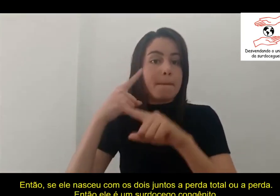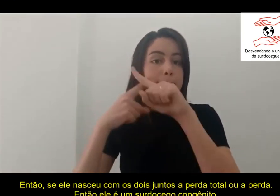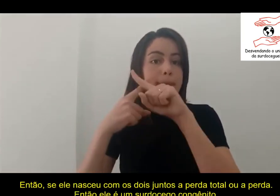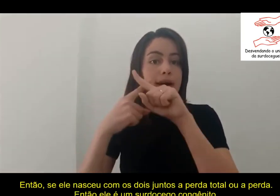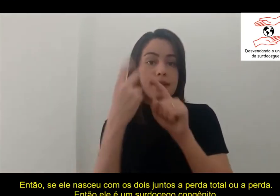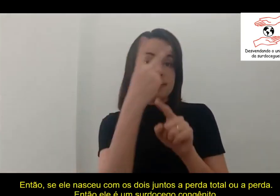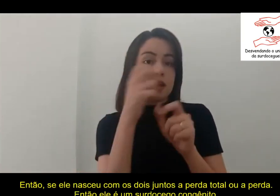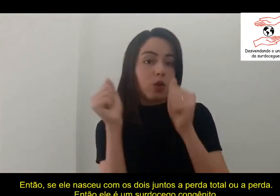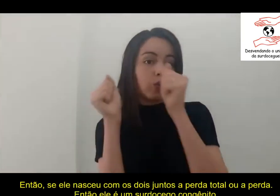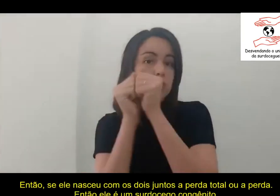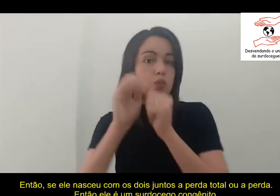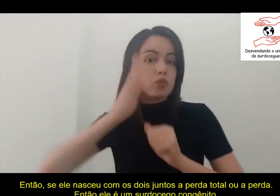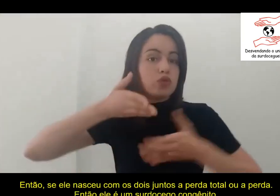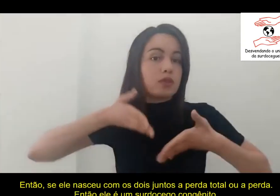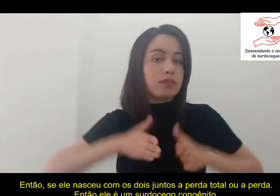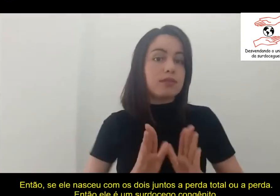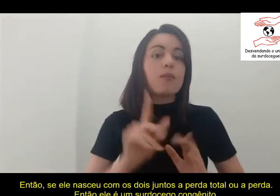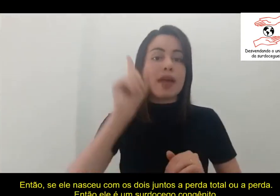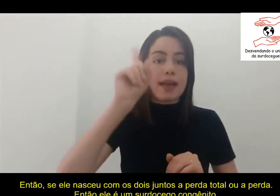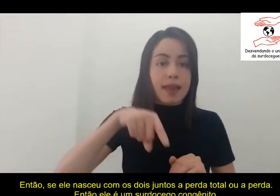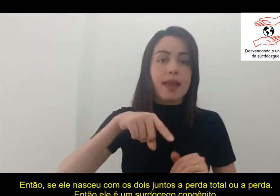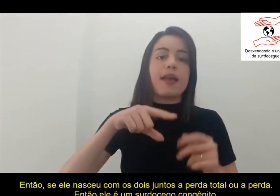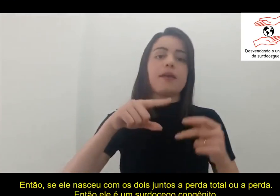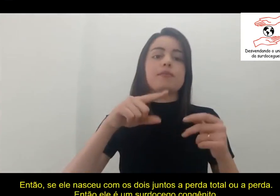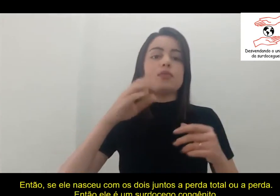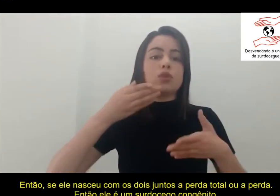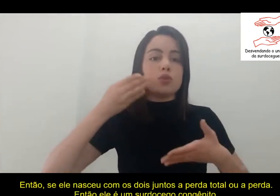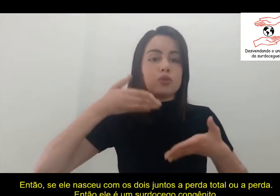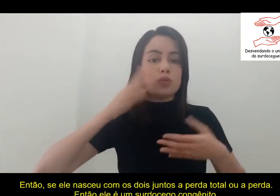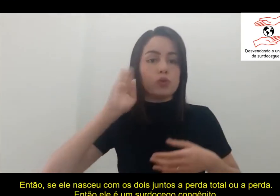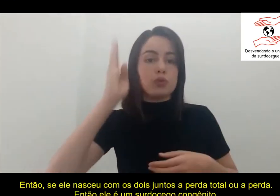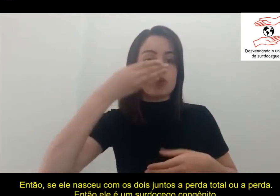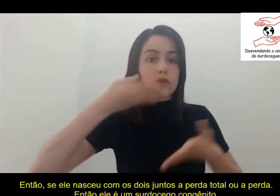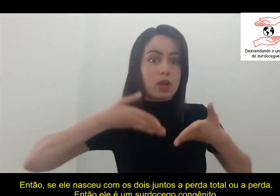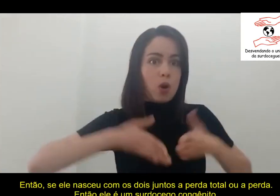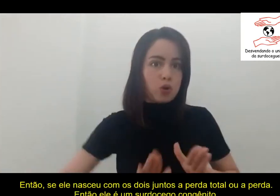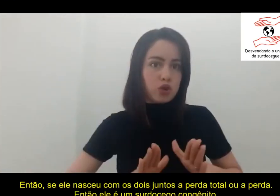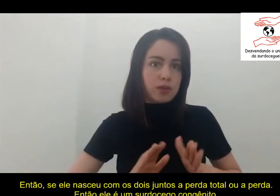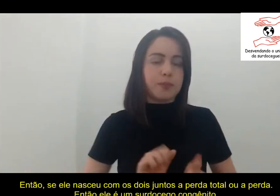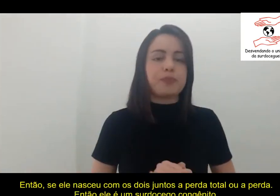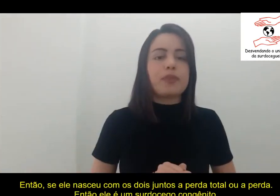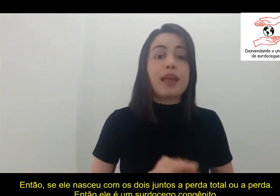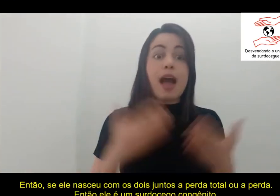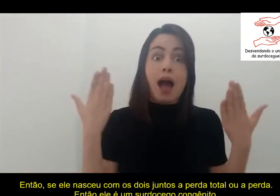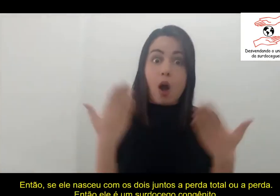dois juntos, né? A perca total ou a perca, ele é um surdo-cego-congênito.